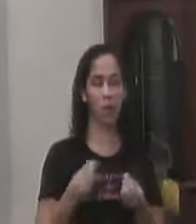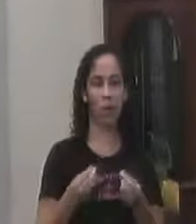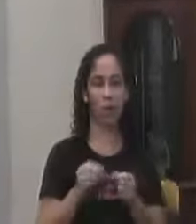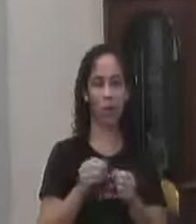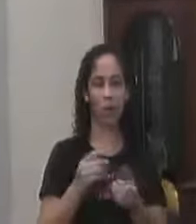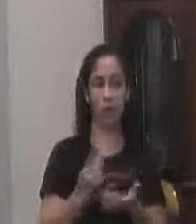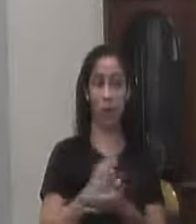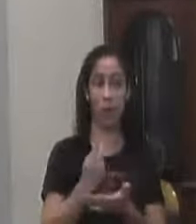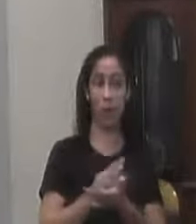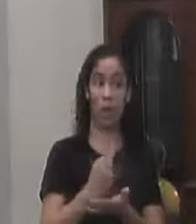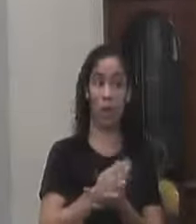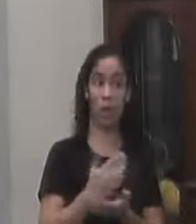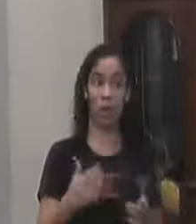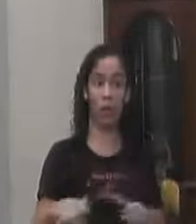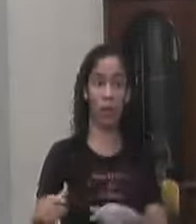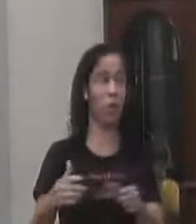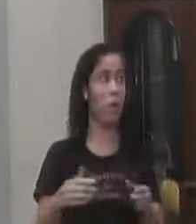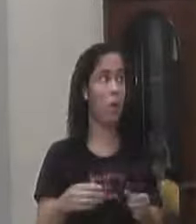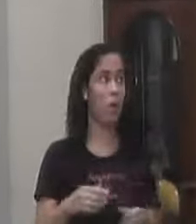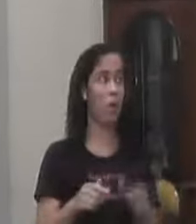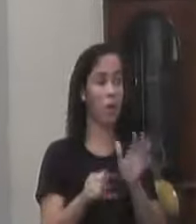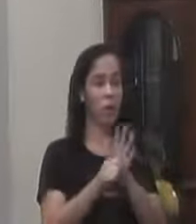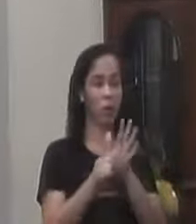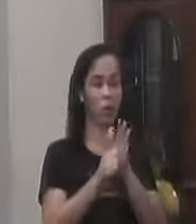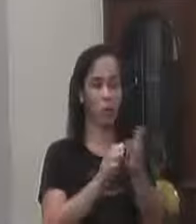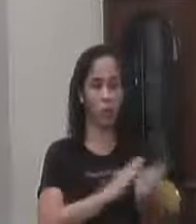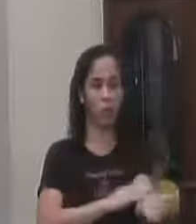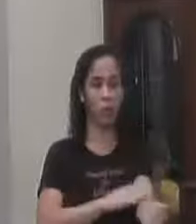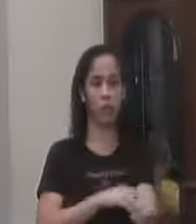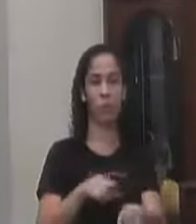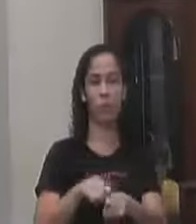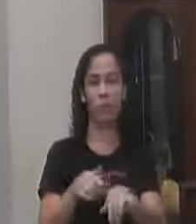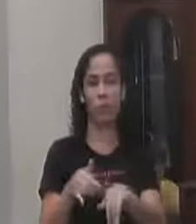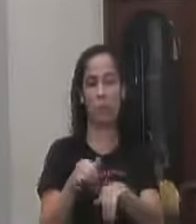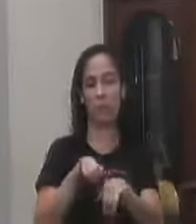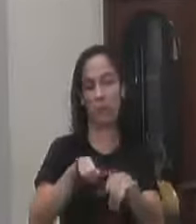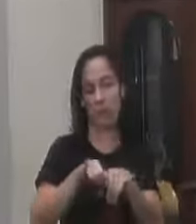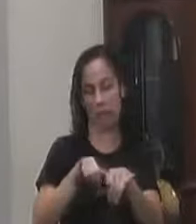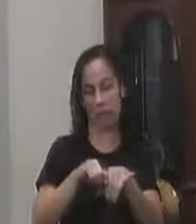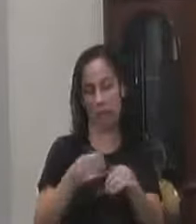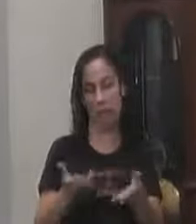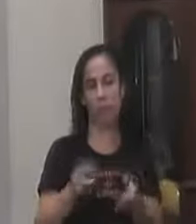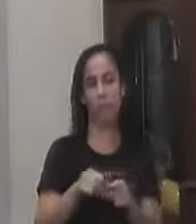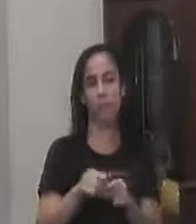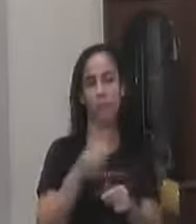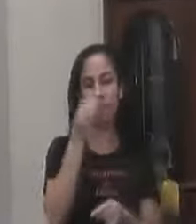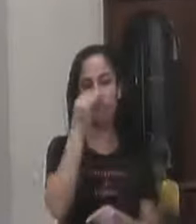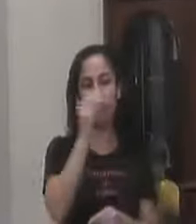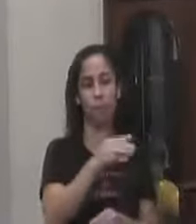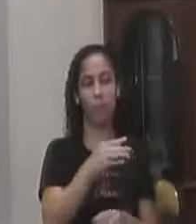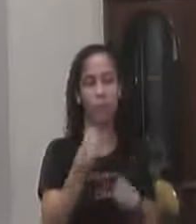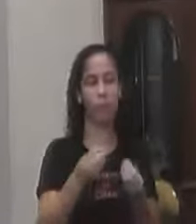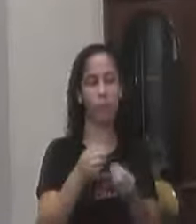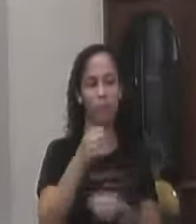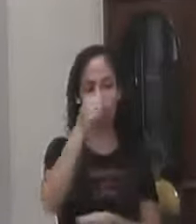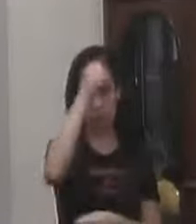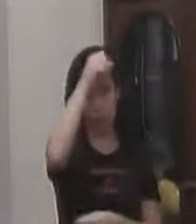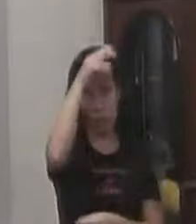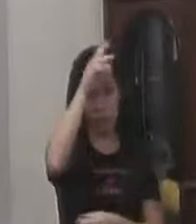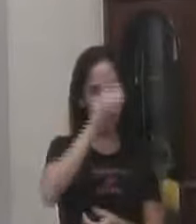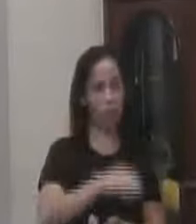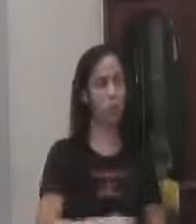Um lugar Onde está servindo Hoje Para droga E sexo E O abandono Do poder público Como se não